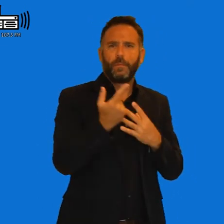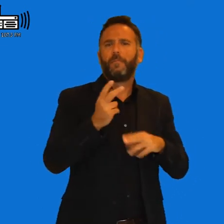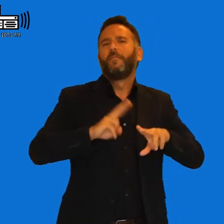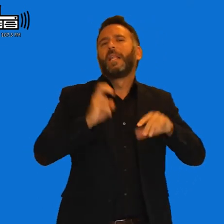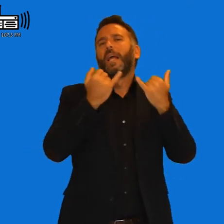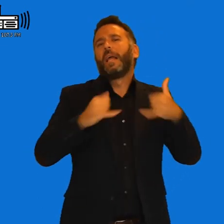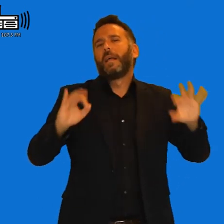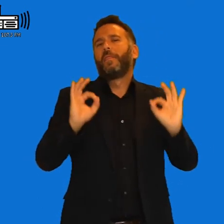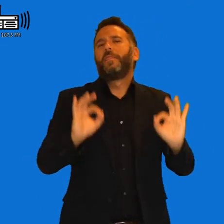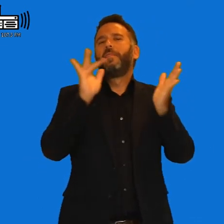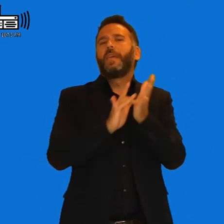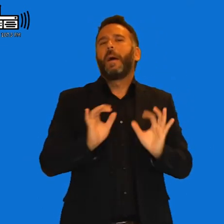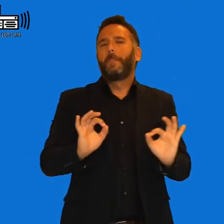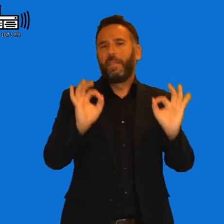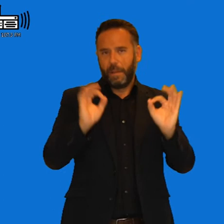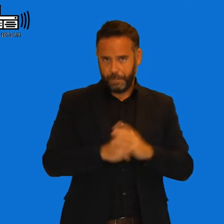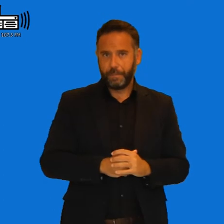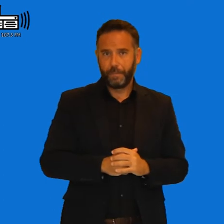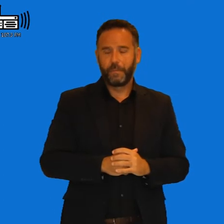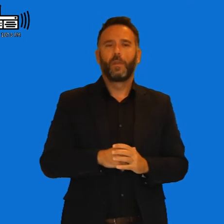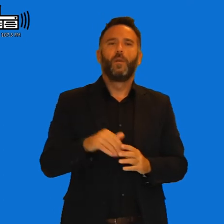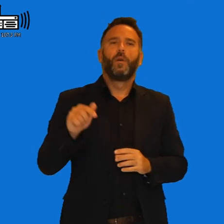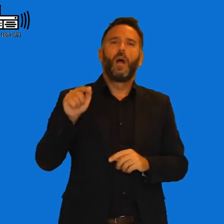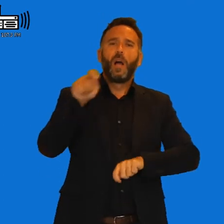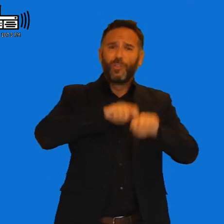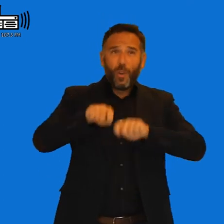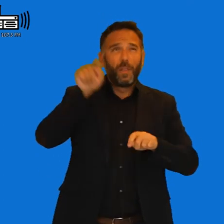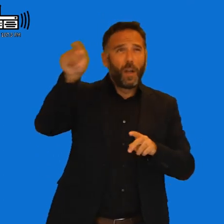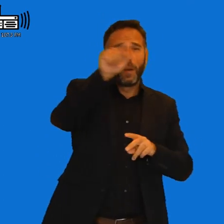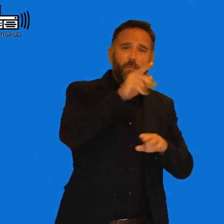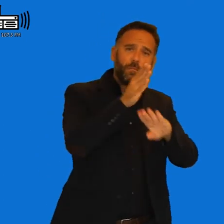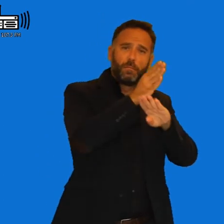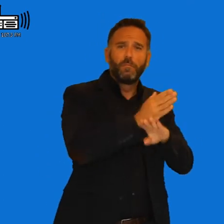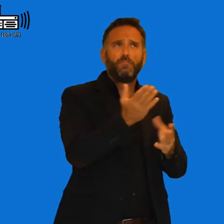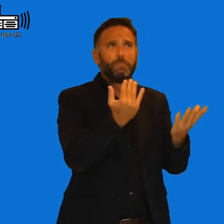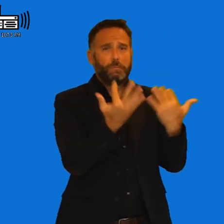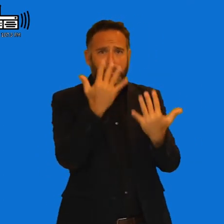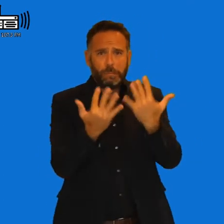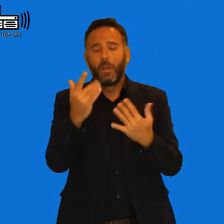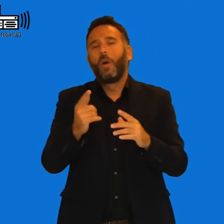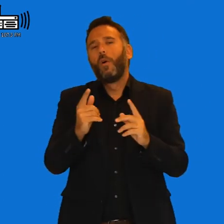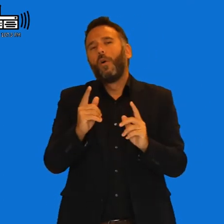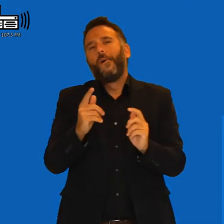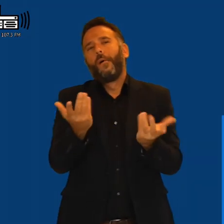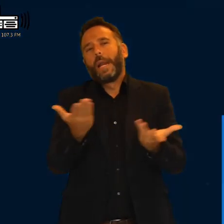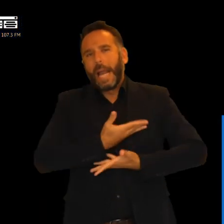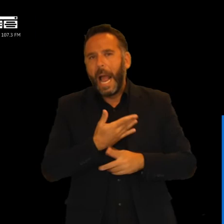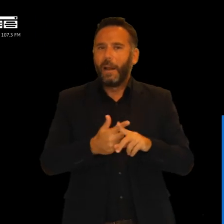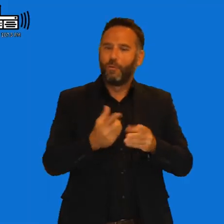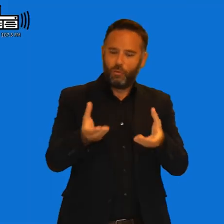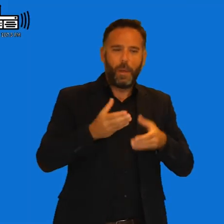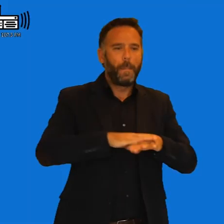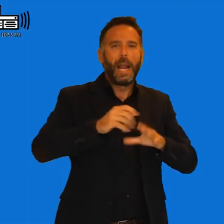intentando pedir a diferentes sitios y asociaciones, o sea, asociaciones, ¿No? Que nos donen alguna cosilla para rifar y demás.